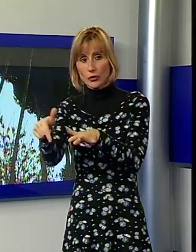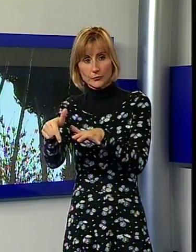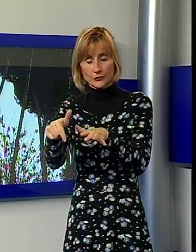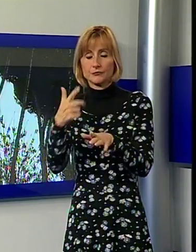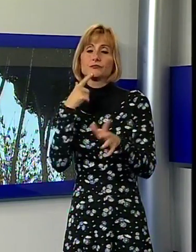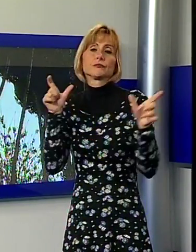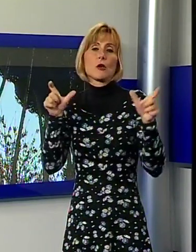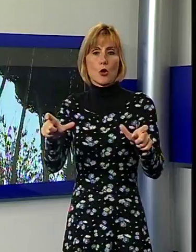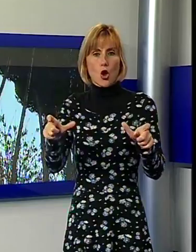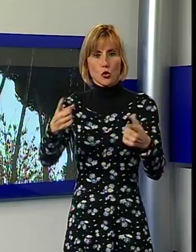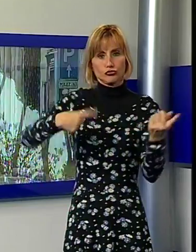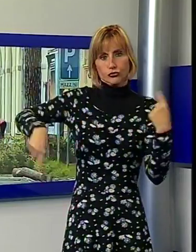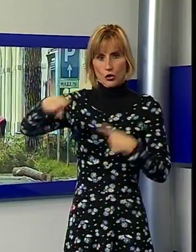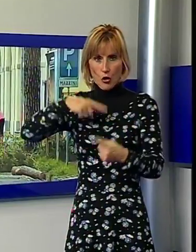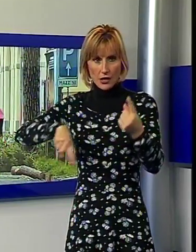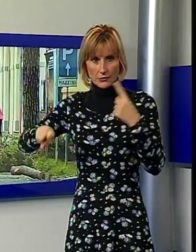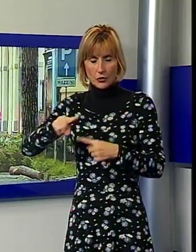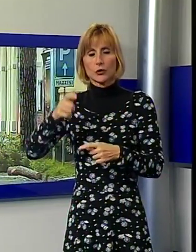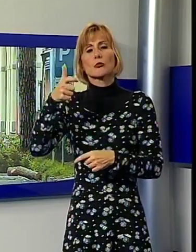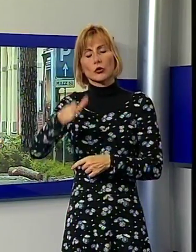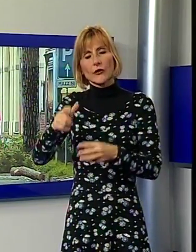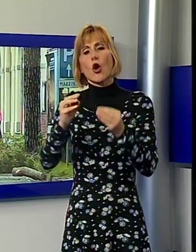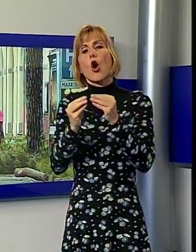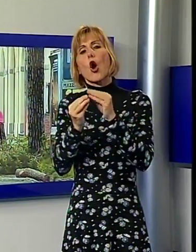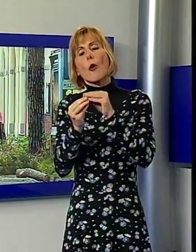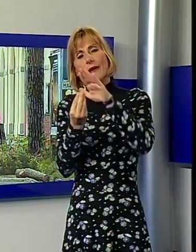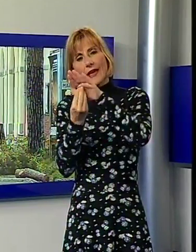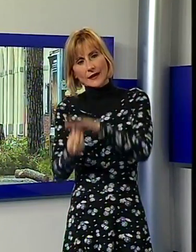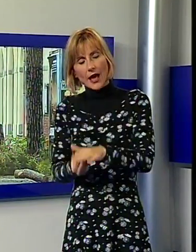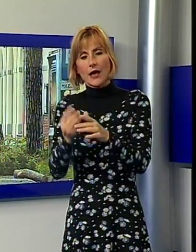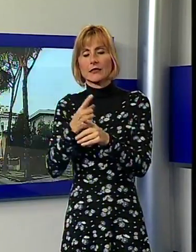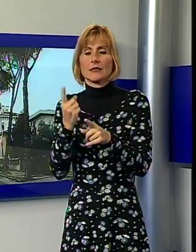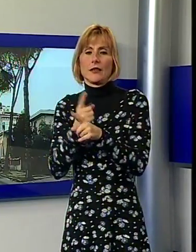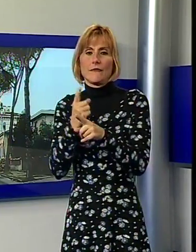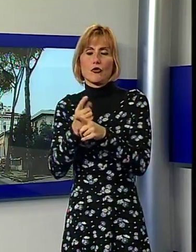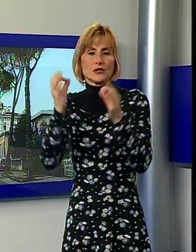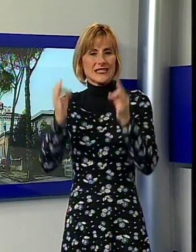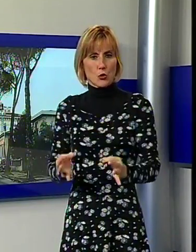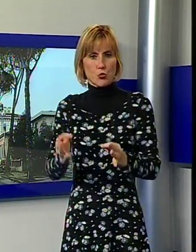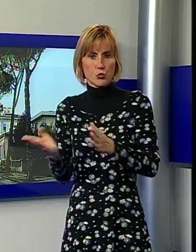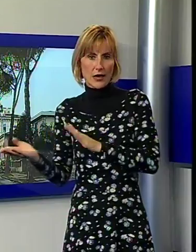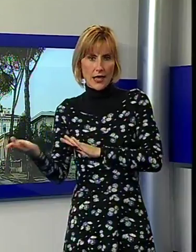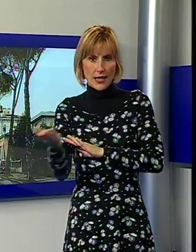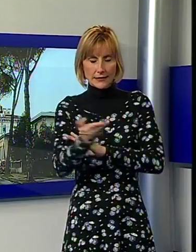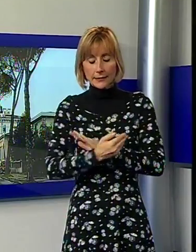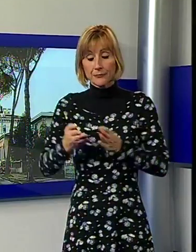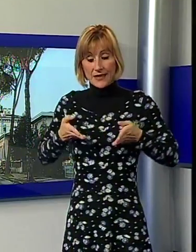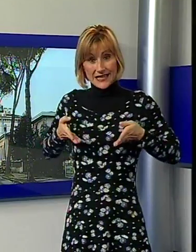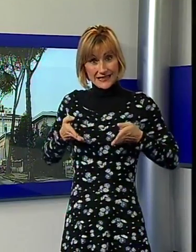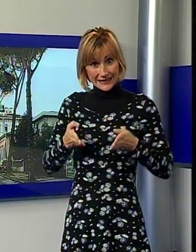circolazione, proprio per consentire agli operai di effettuare l'operazione di taglio in piena sicurezza. La strada verrà riaperta il